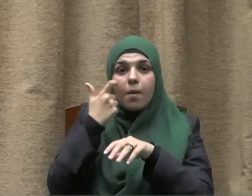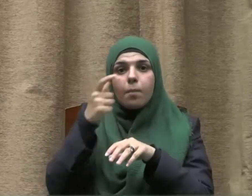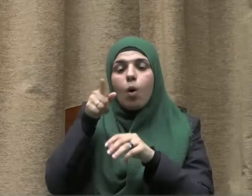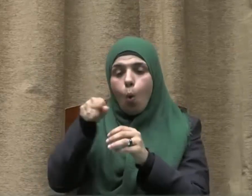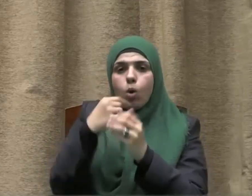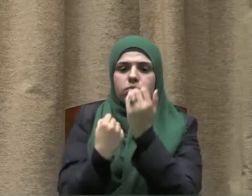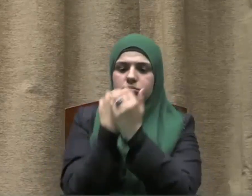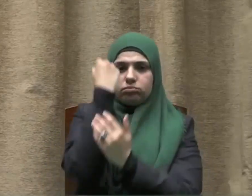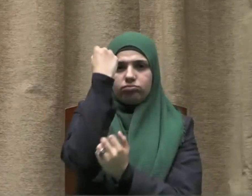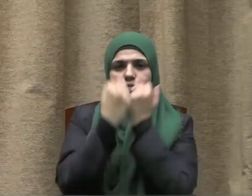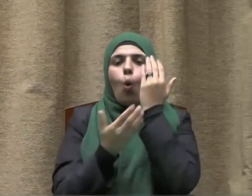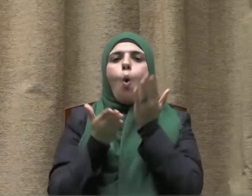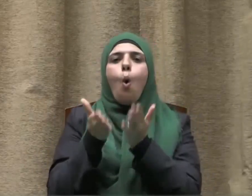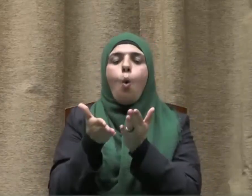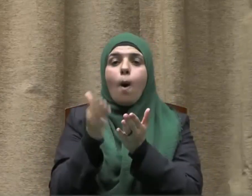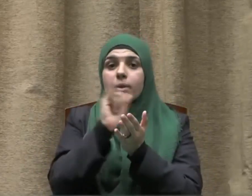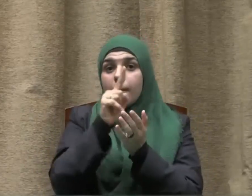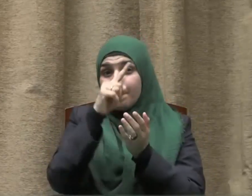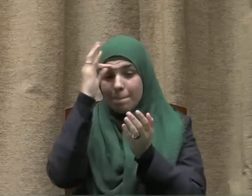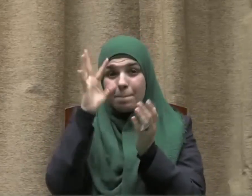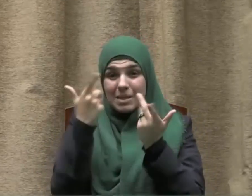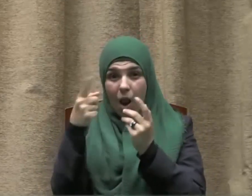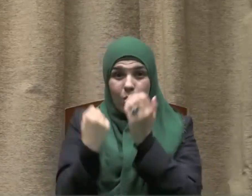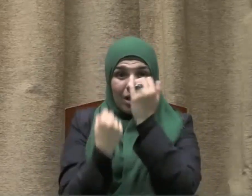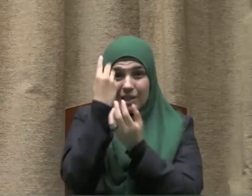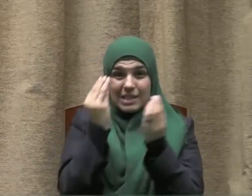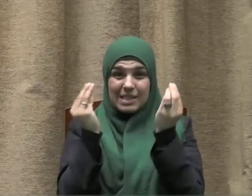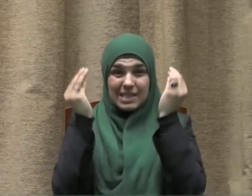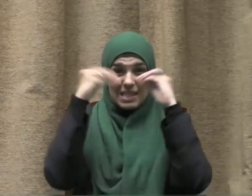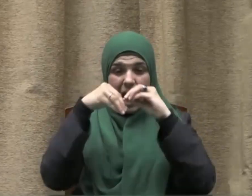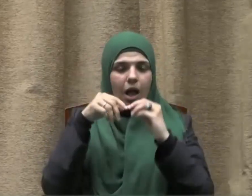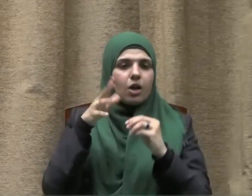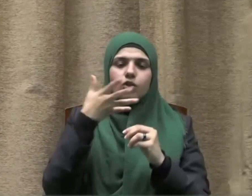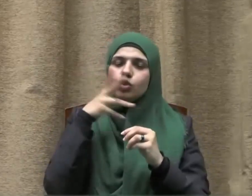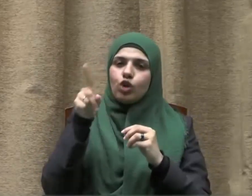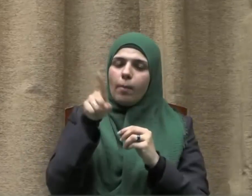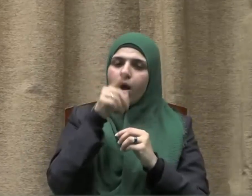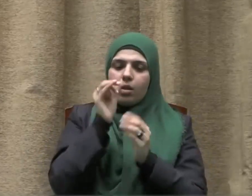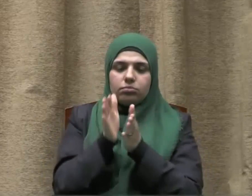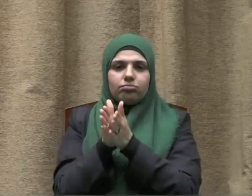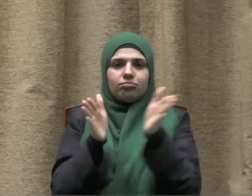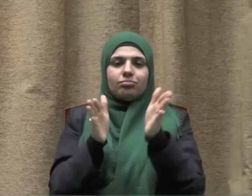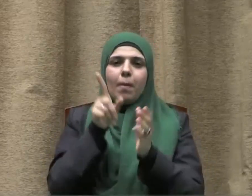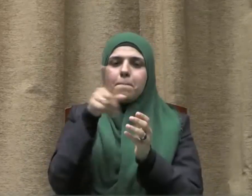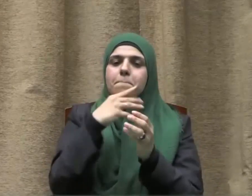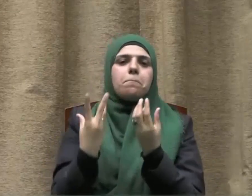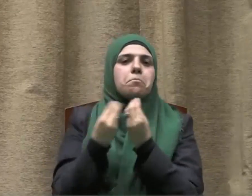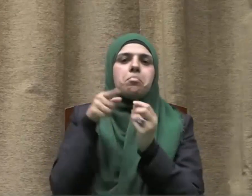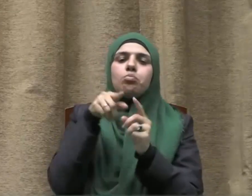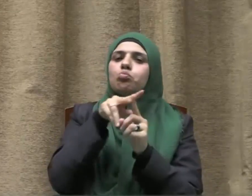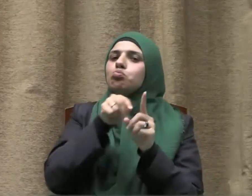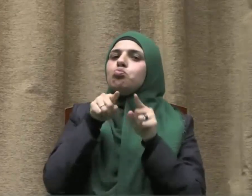هذا الوضوء فمن زاد على هذا فقد أساء أو تعدى أو ظلم